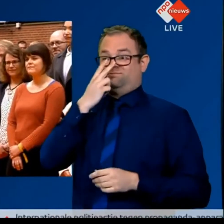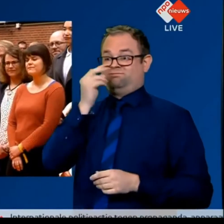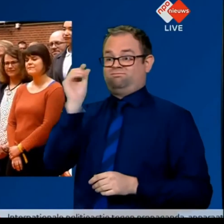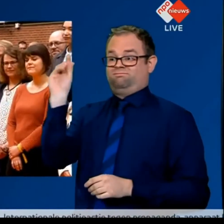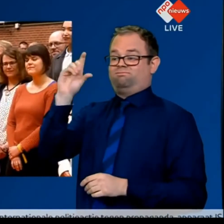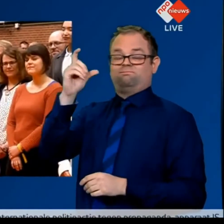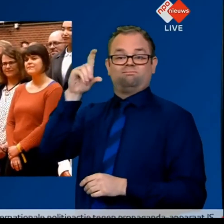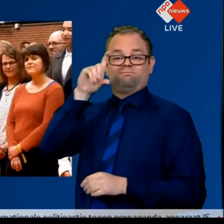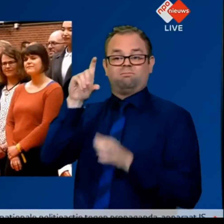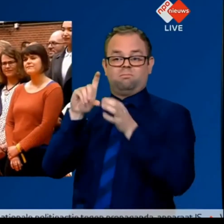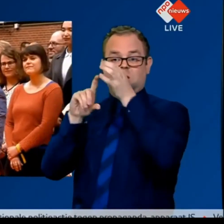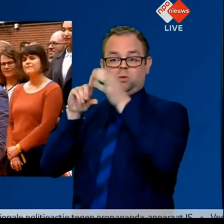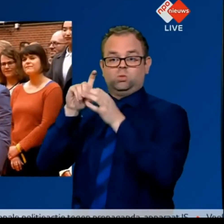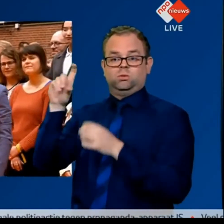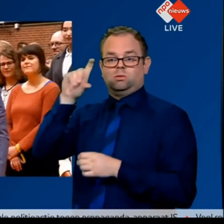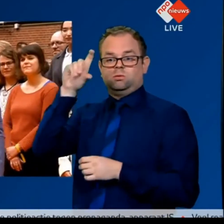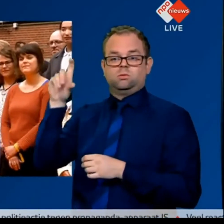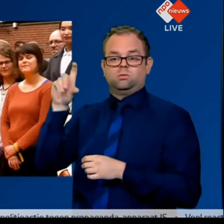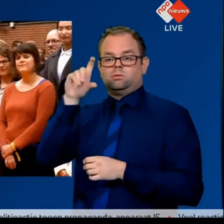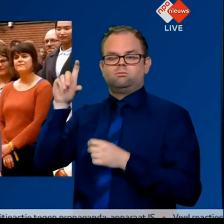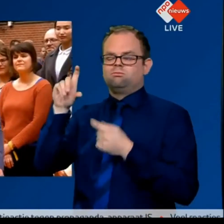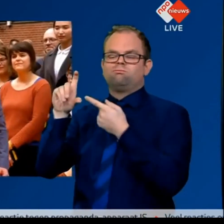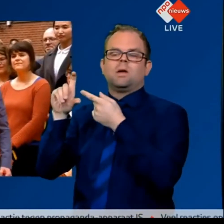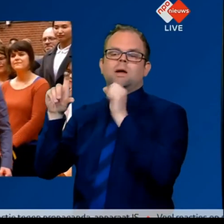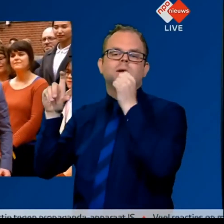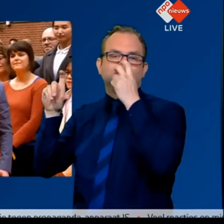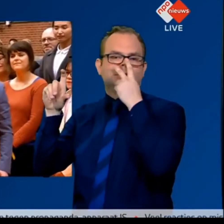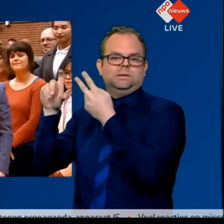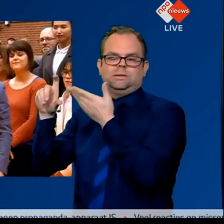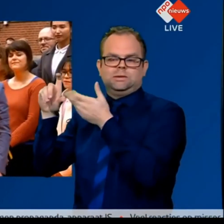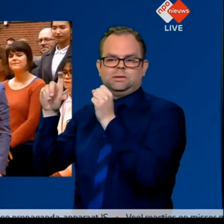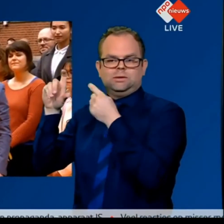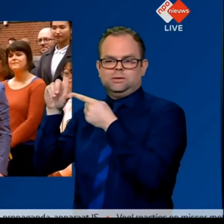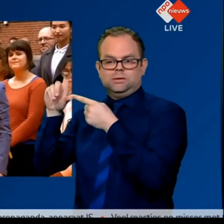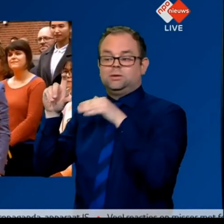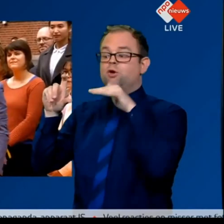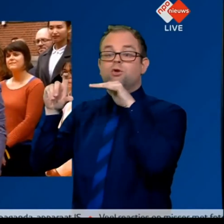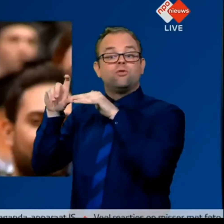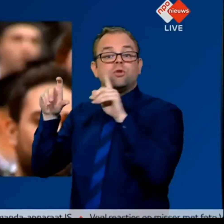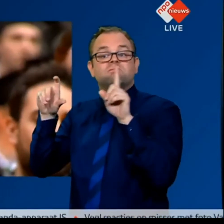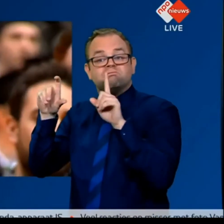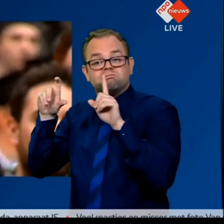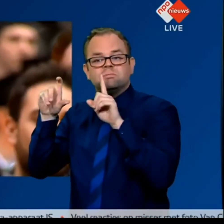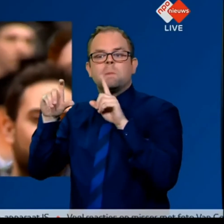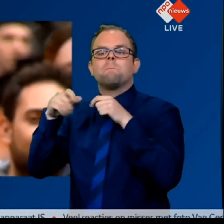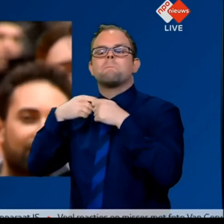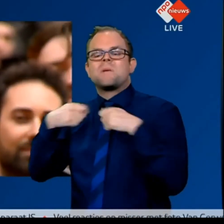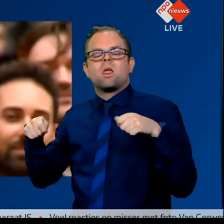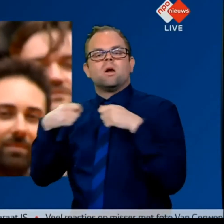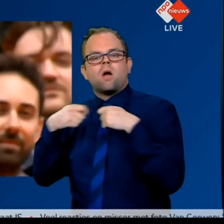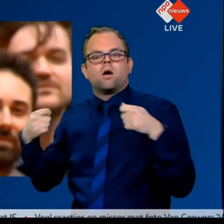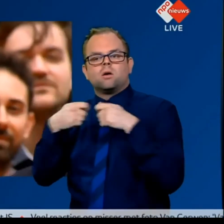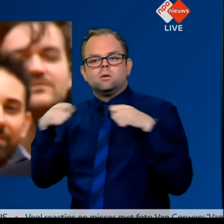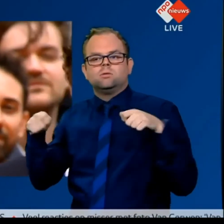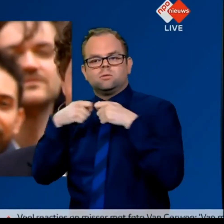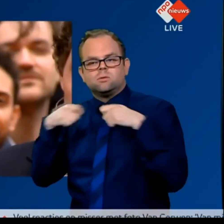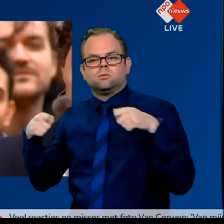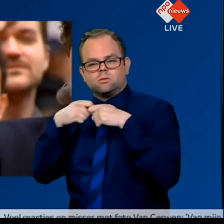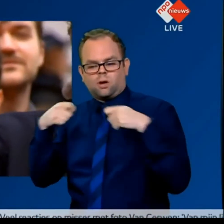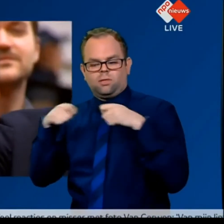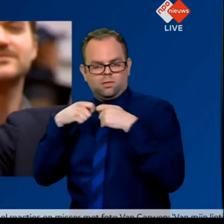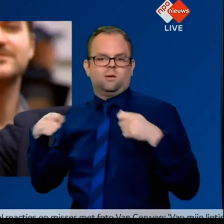achter in het publiek waarschijnlijk niet eens kunt zien. Hier zitten echt miljarden van die kleine nanomotortjes in.